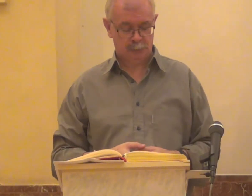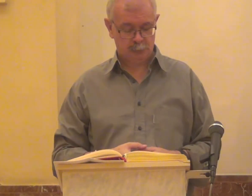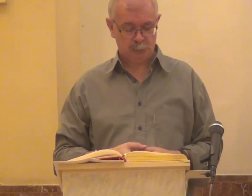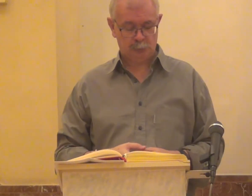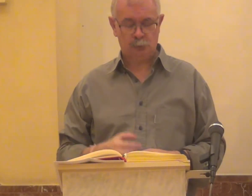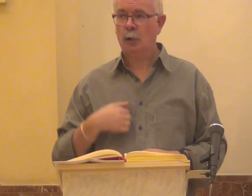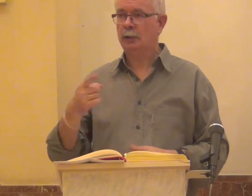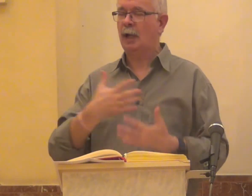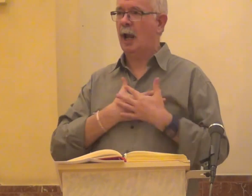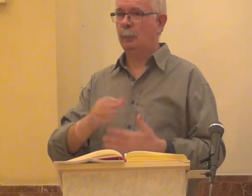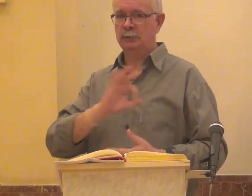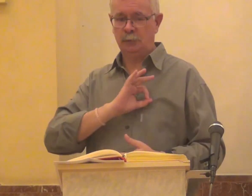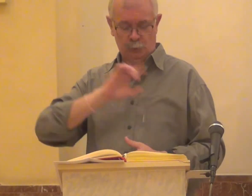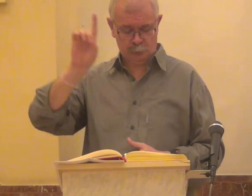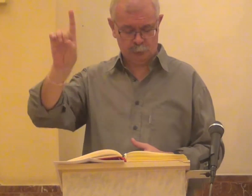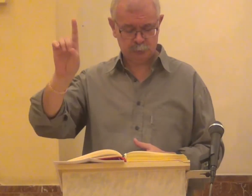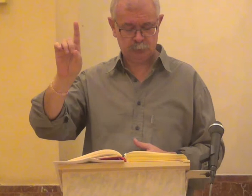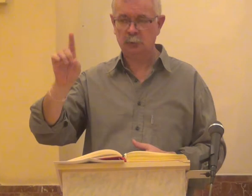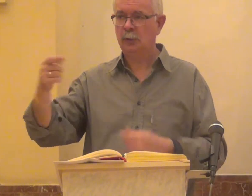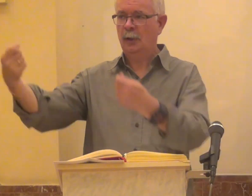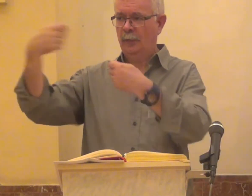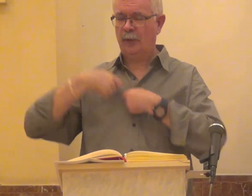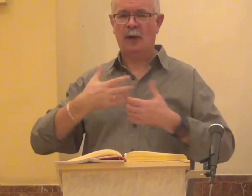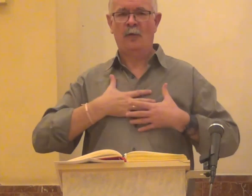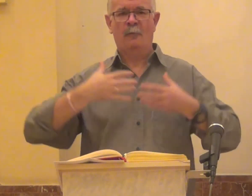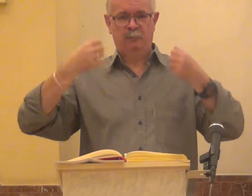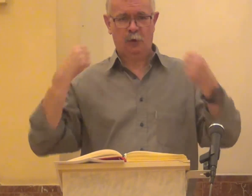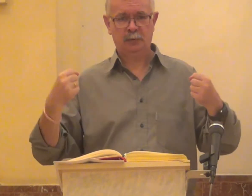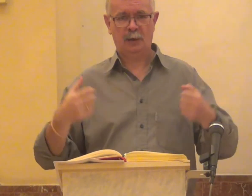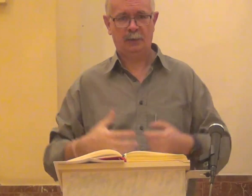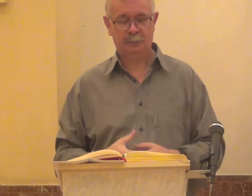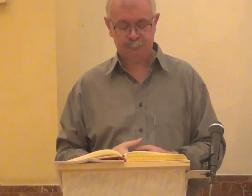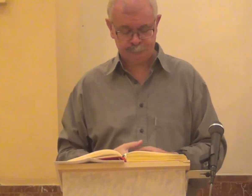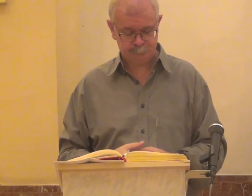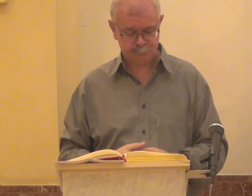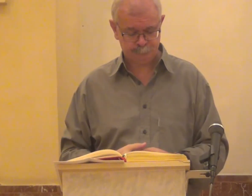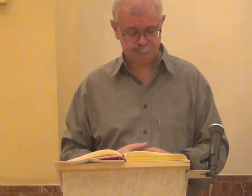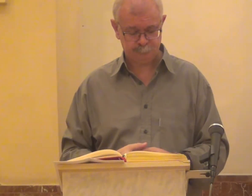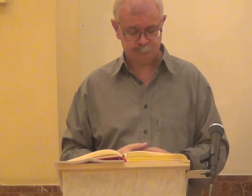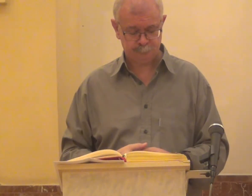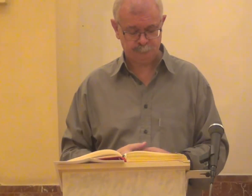Respondemos Yo te amo Señor Tú eres mi fortaleza